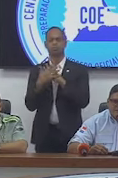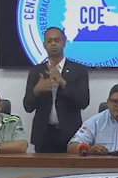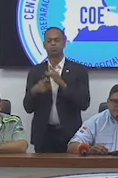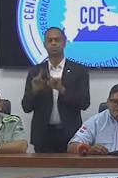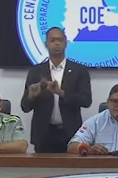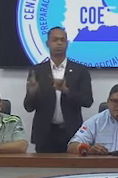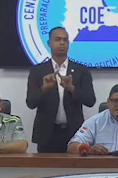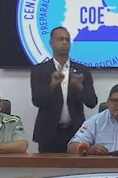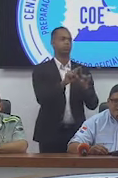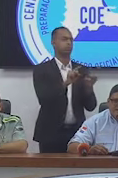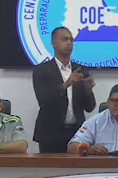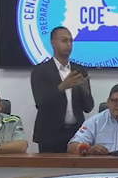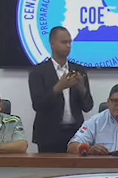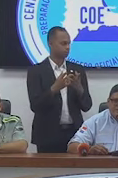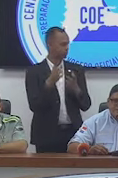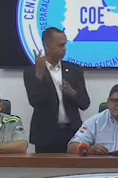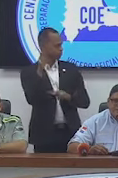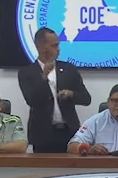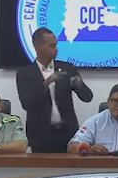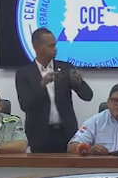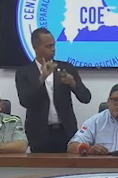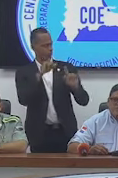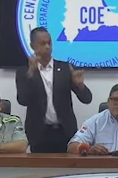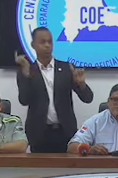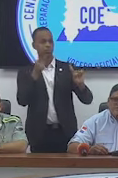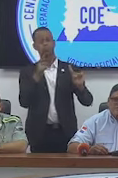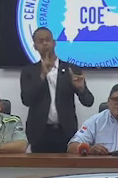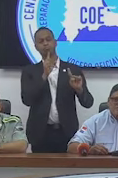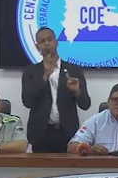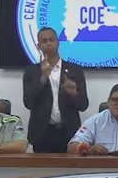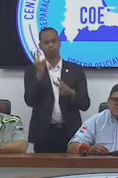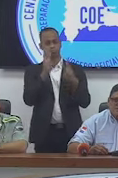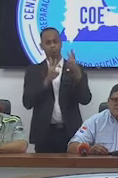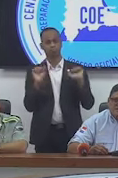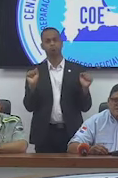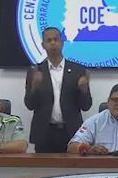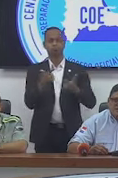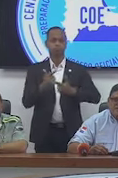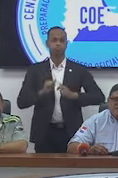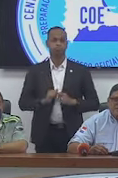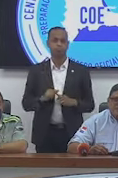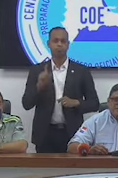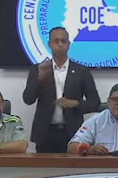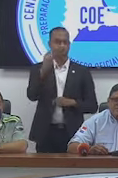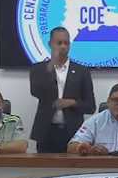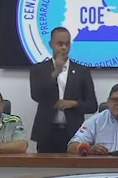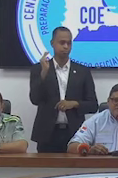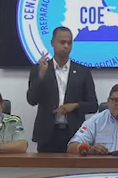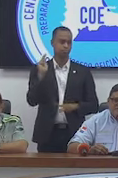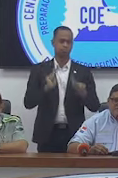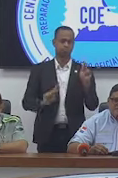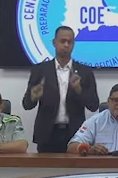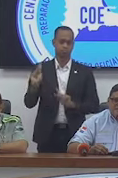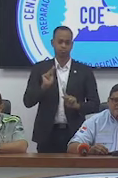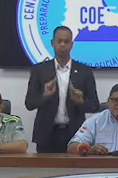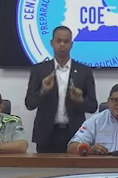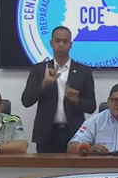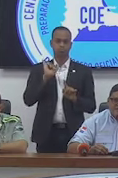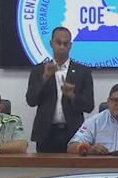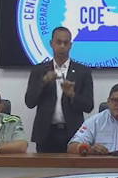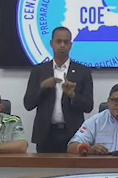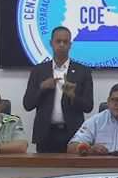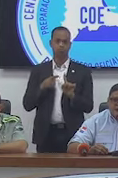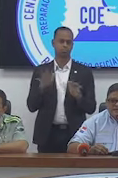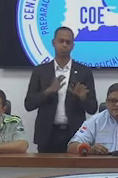para darle seguimiento a este tema, porque es una preocupación de todos. Hay que recordarle a la población esta parte